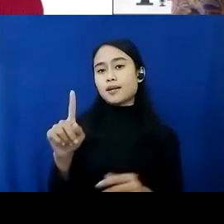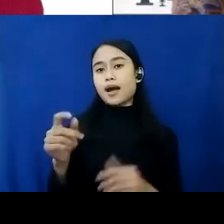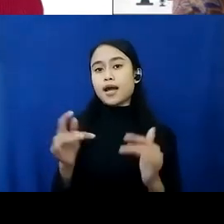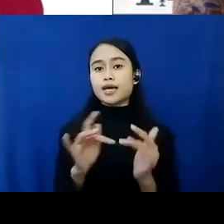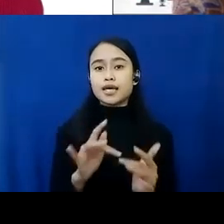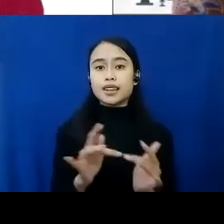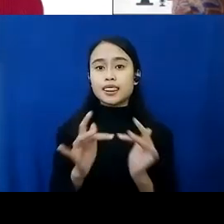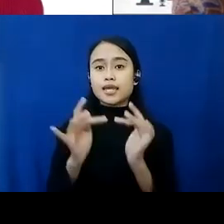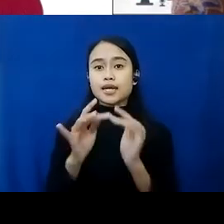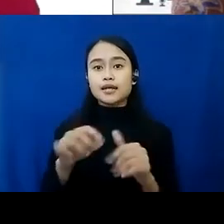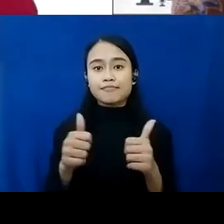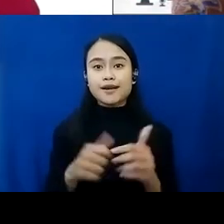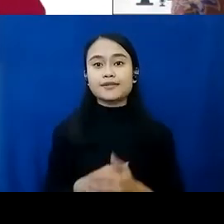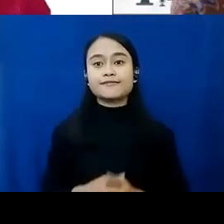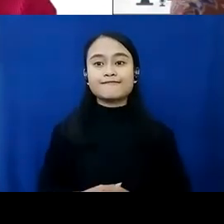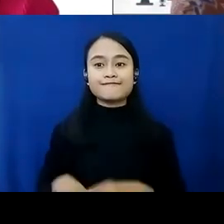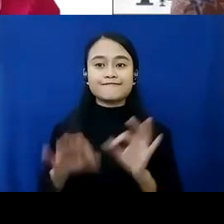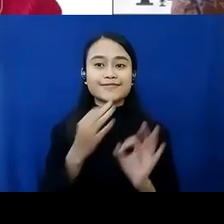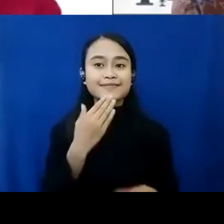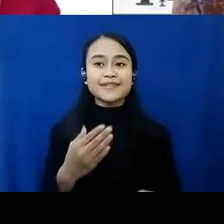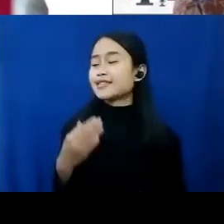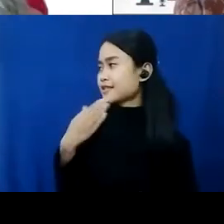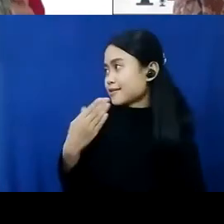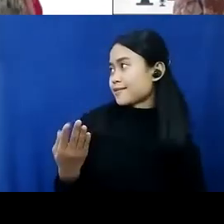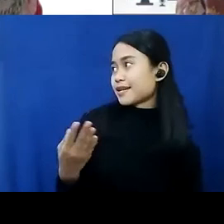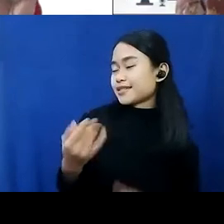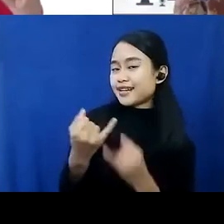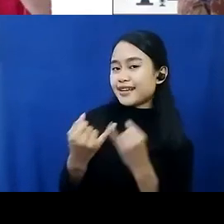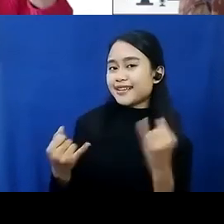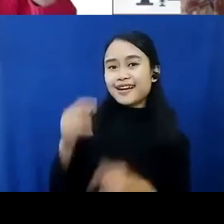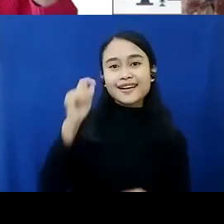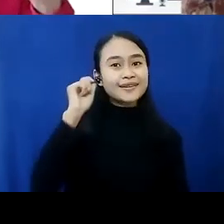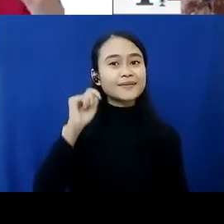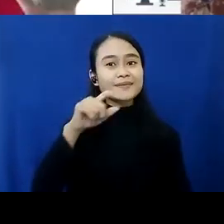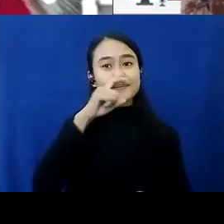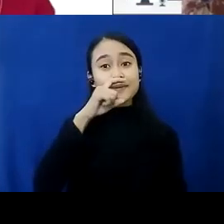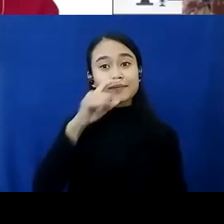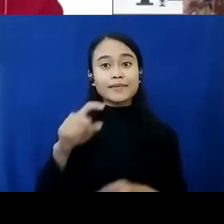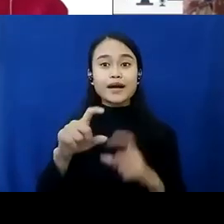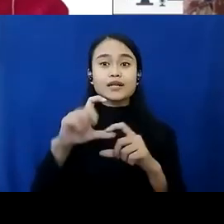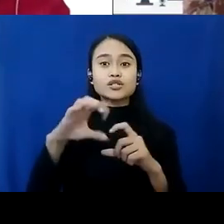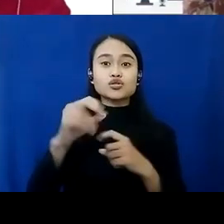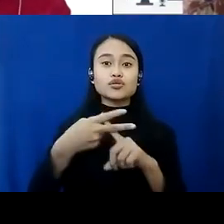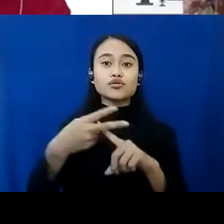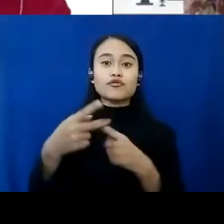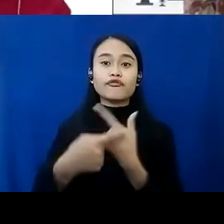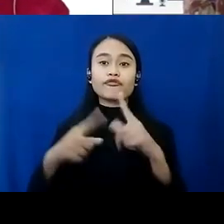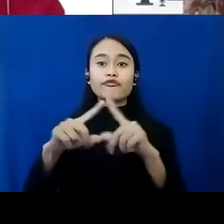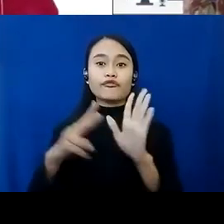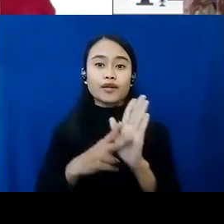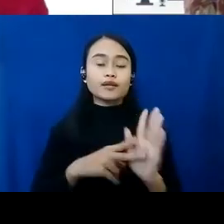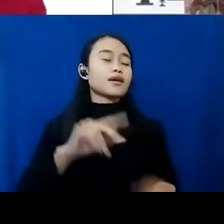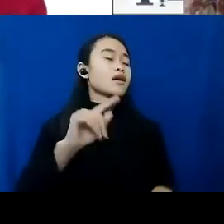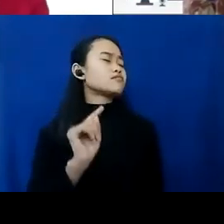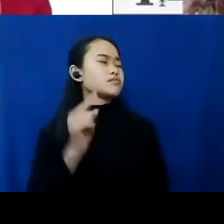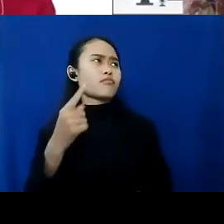Terima kasih. Terima kasih, Ibu Kanyu. Yang terakhir dari Bang Sofian, silakan. Yang pertama, perbaikan pada hukum kita,